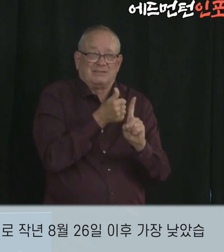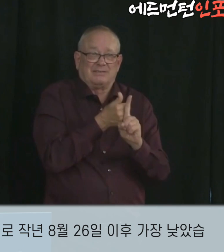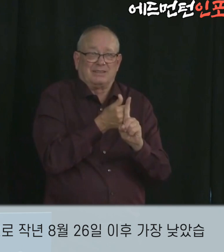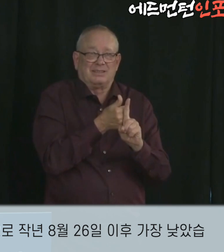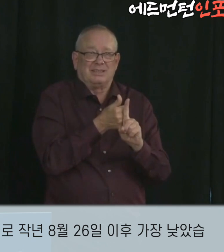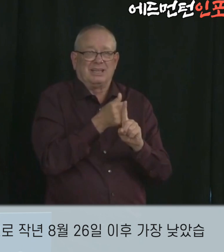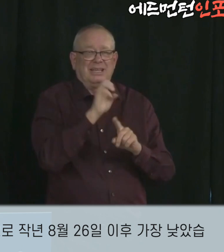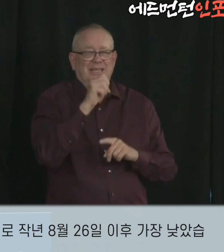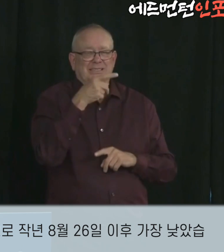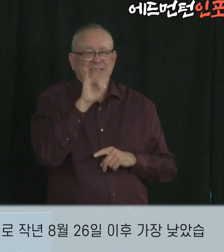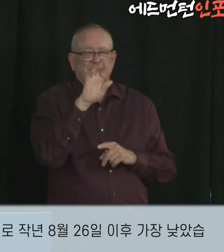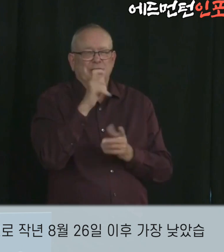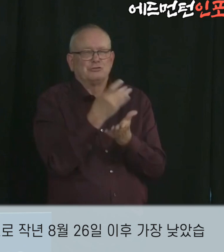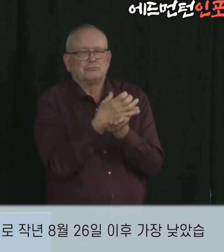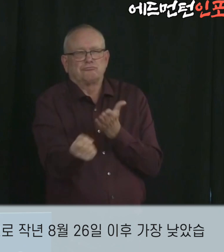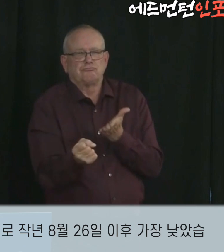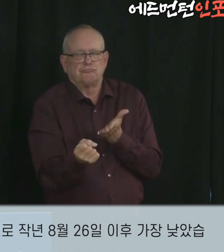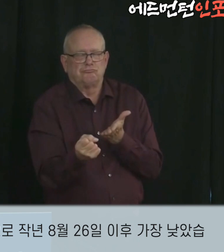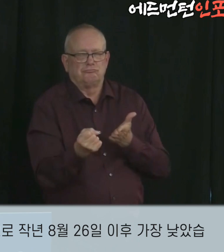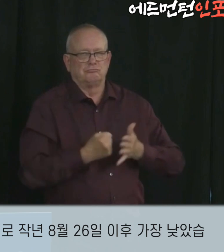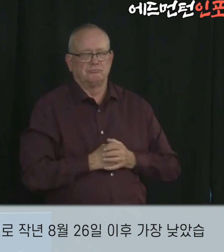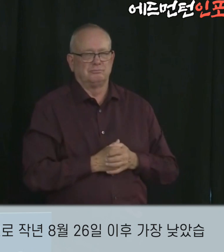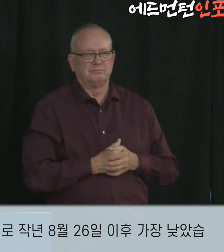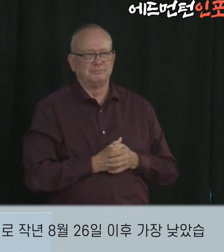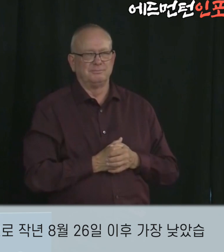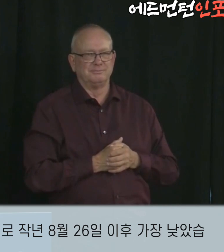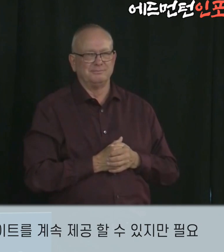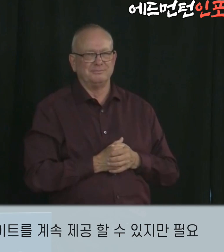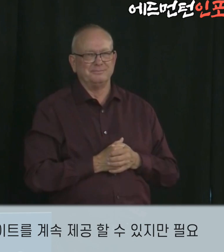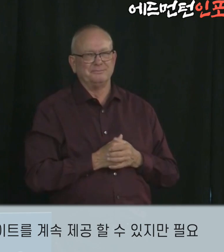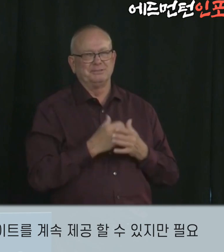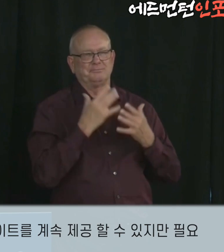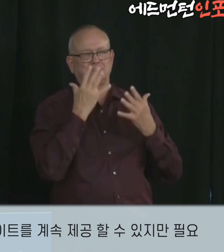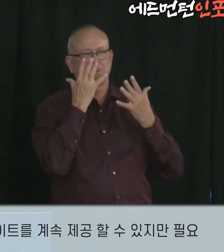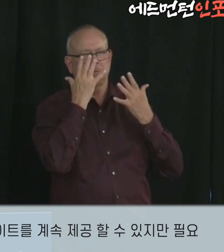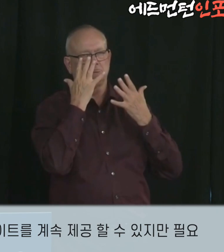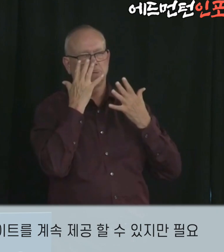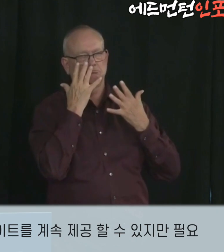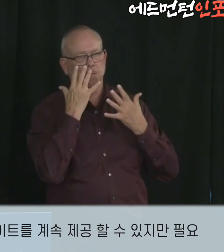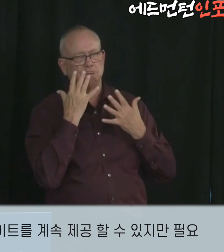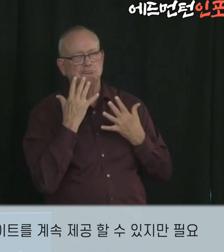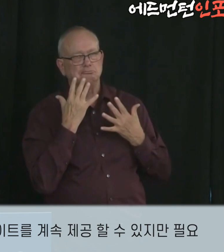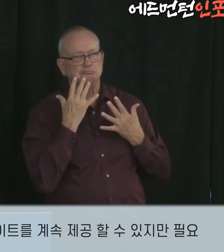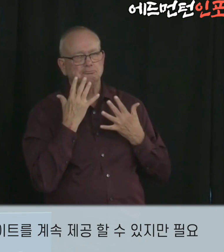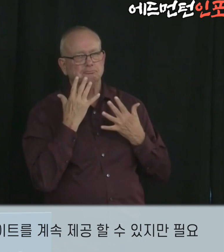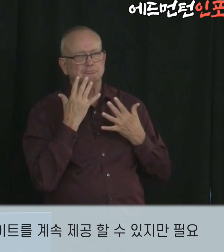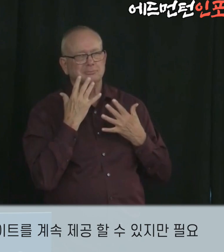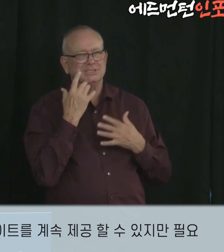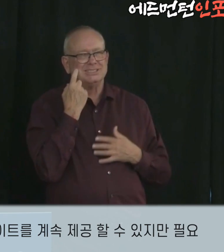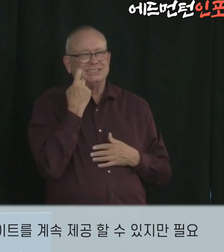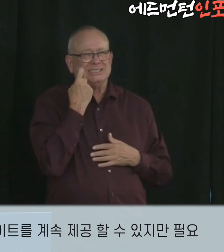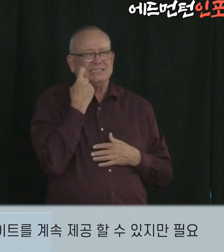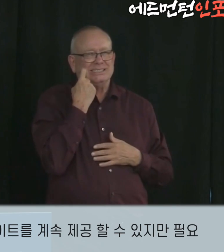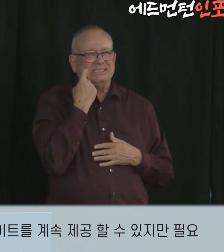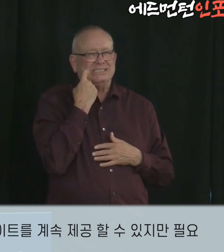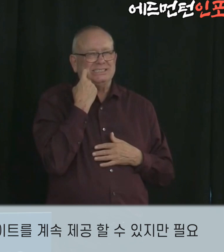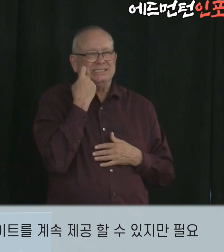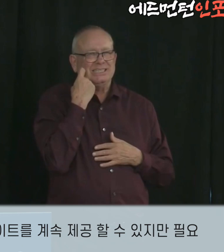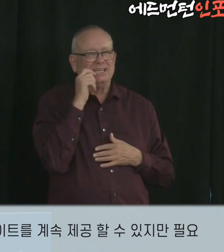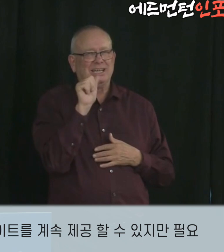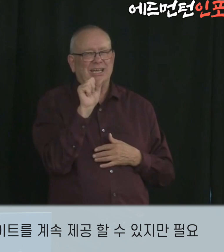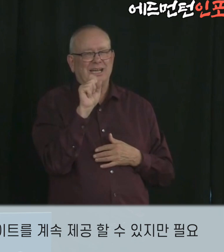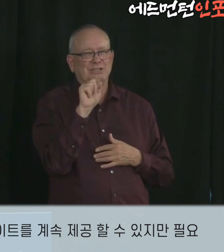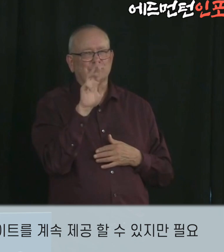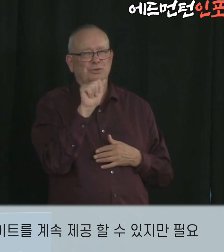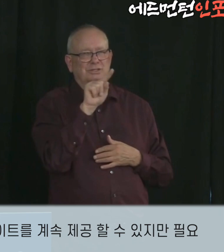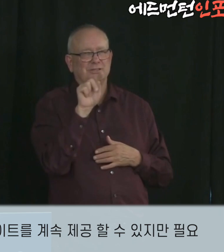,130위건으로 작년 8월 26일 이후 가장 낮았습니다. 지금부터 흰쇼 박사는 전염병에 대한 업데이트를 계속